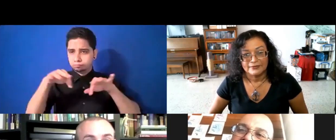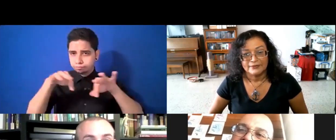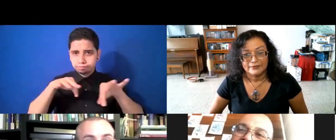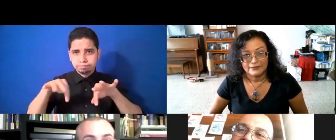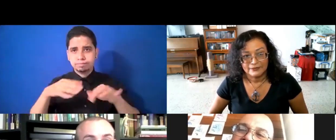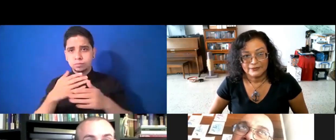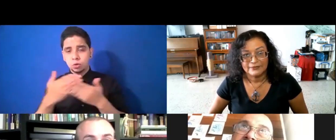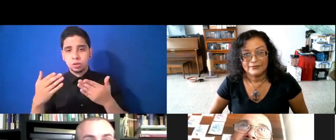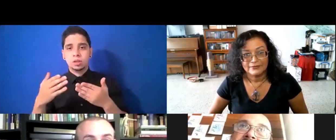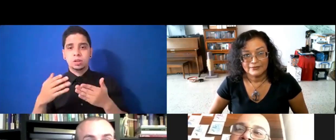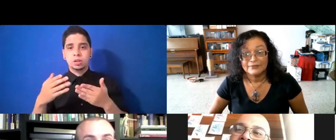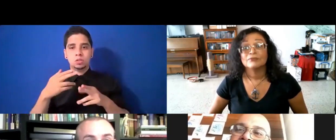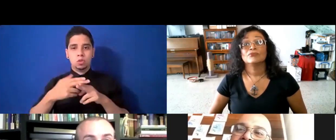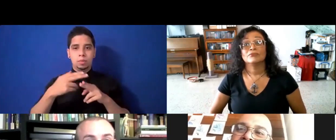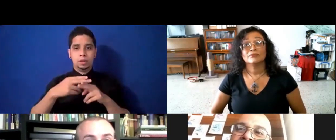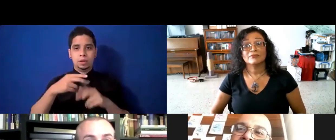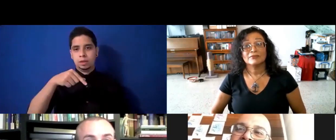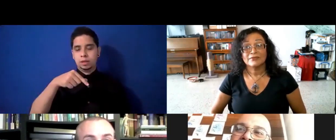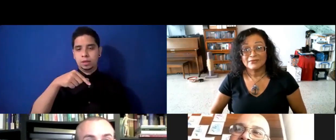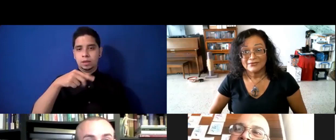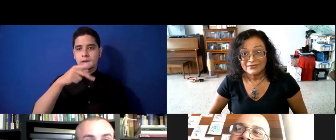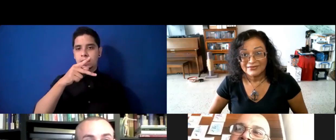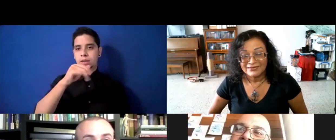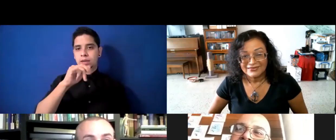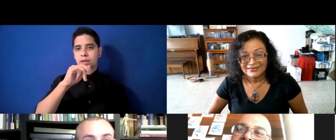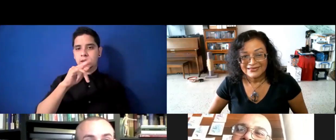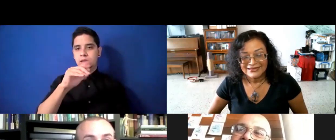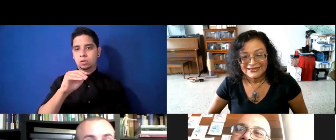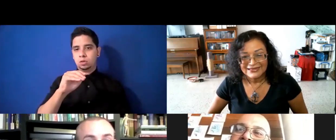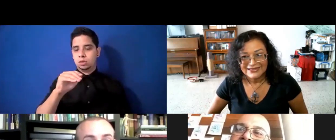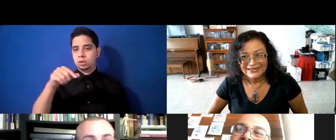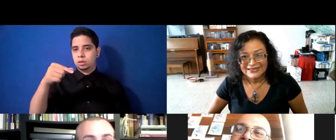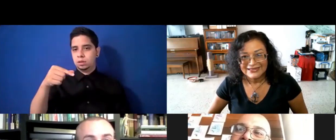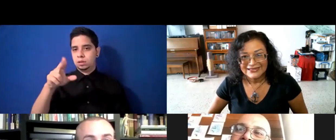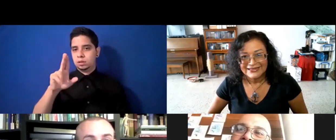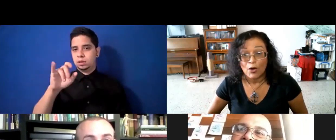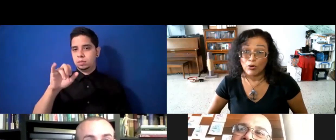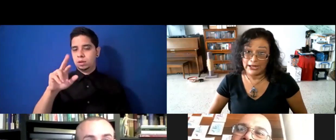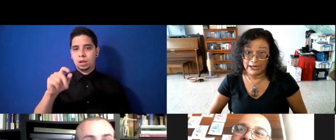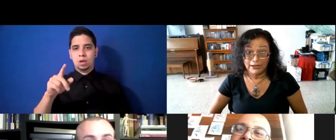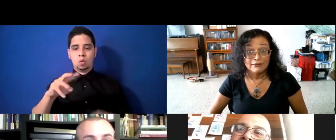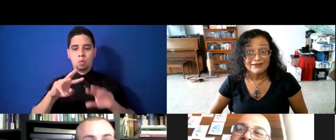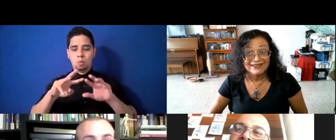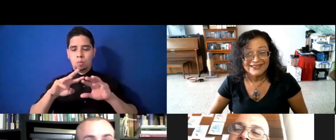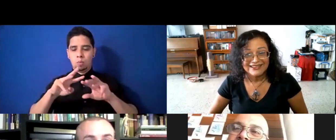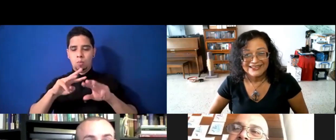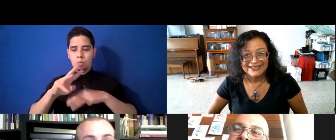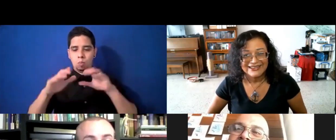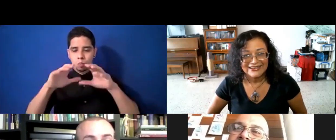llama Kikito y Limari en un mundo lleno de paz. Y llevamos una psicóloga y